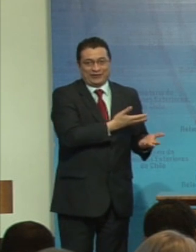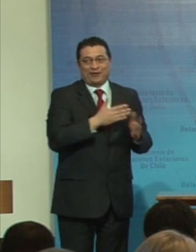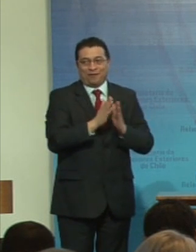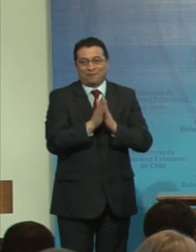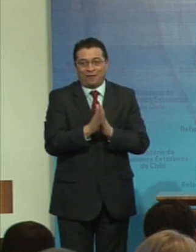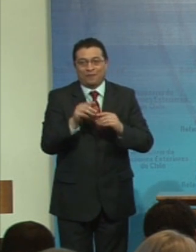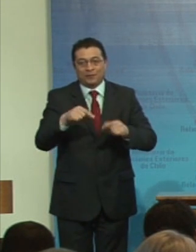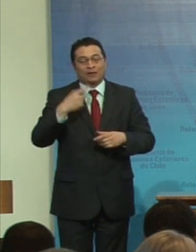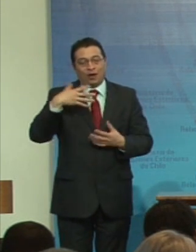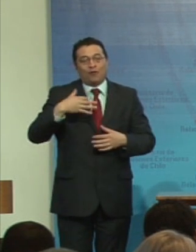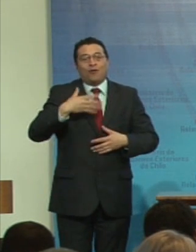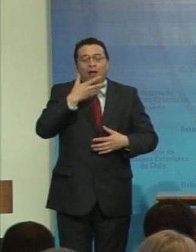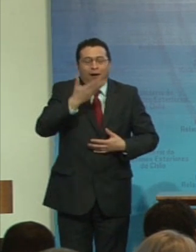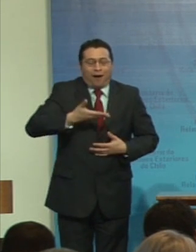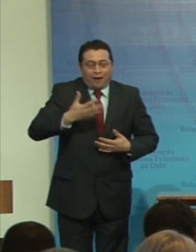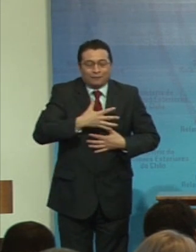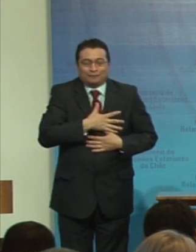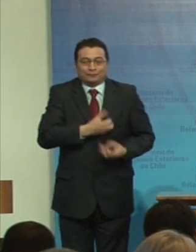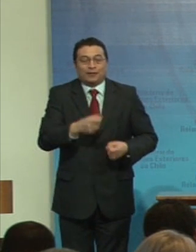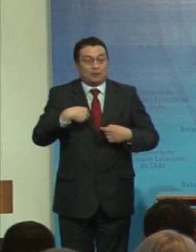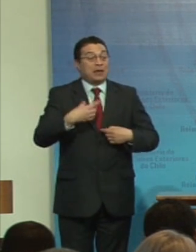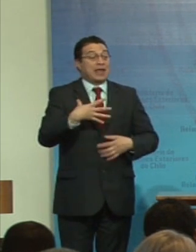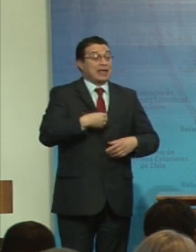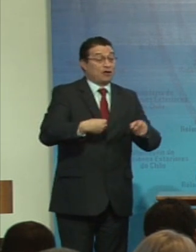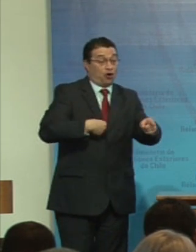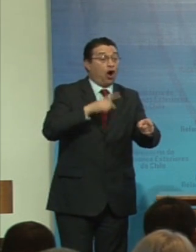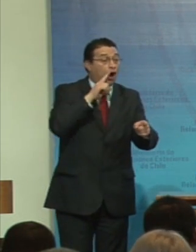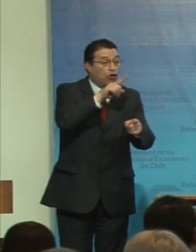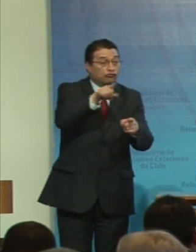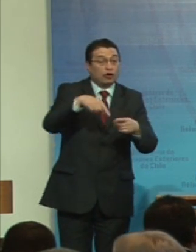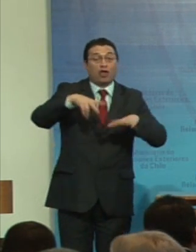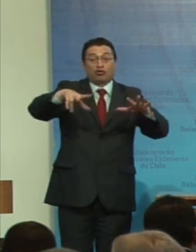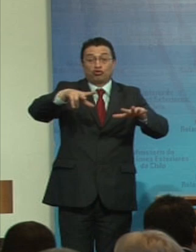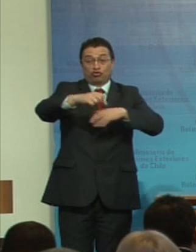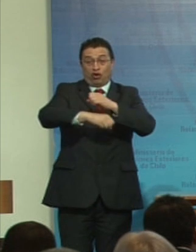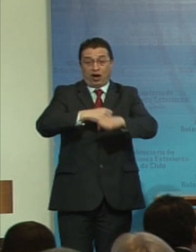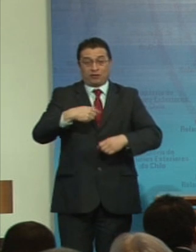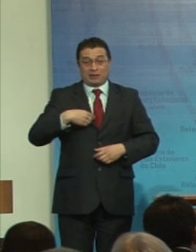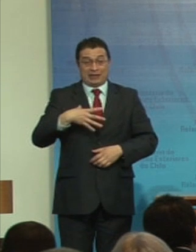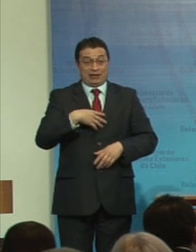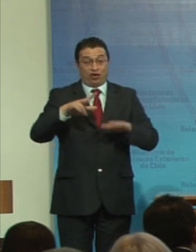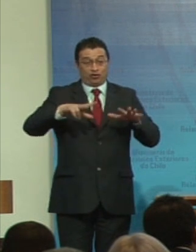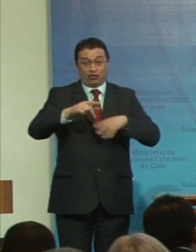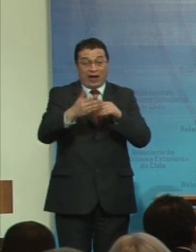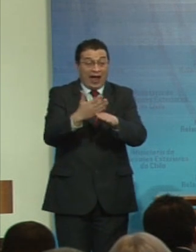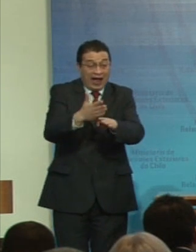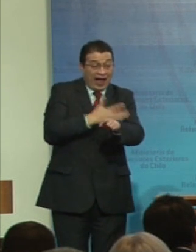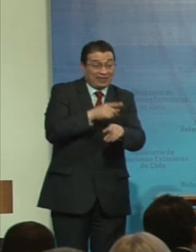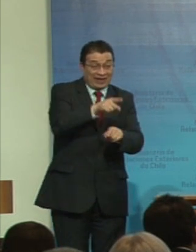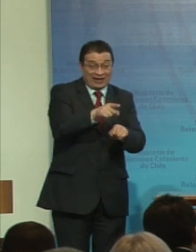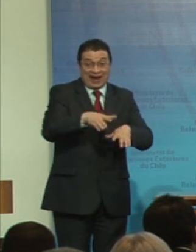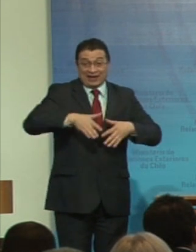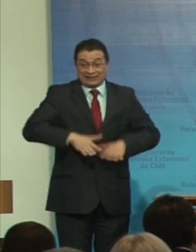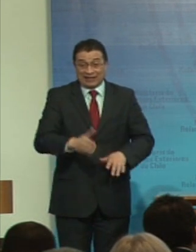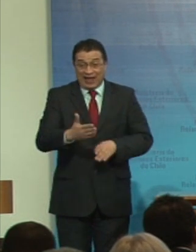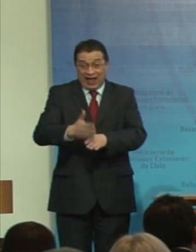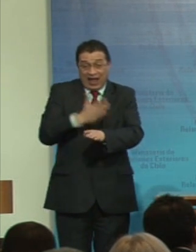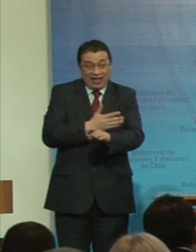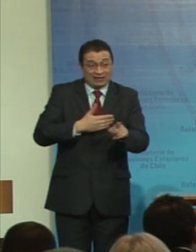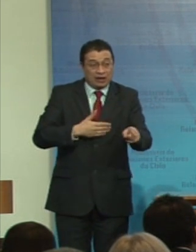todos estos años. Hoy día hasta mi hijo que tiene 18 años acá, antes que él naciera estábamos